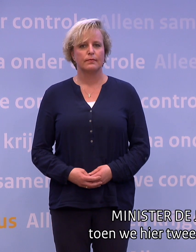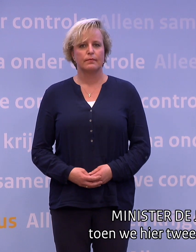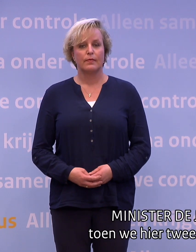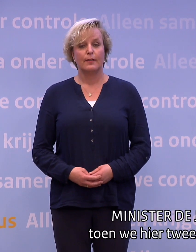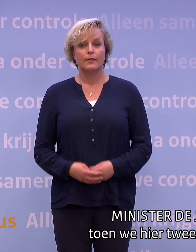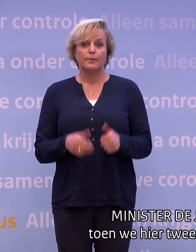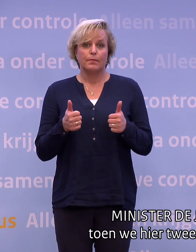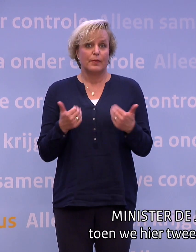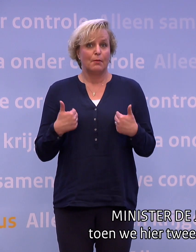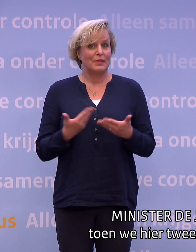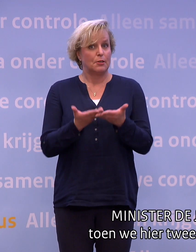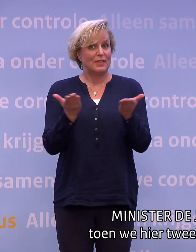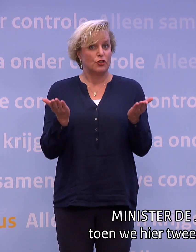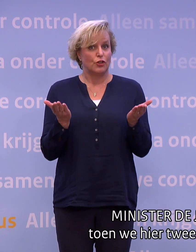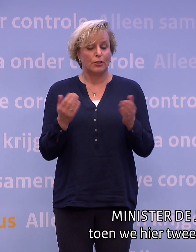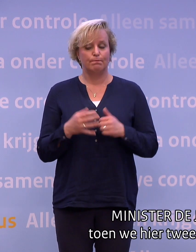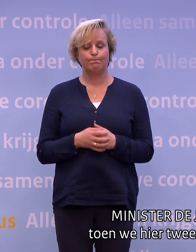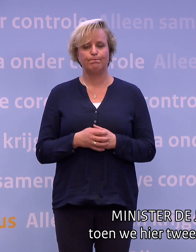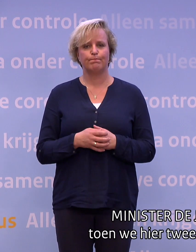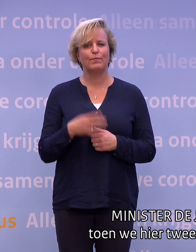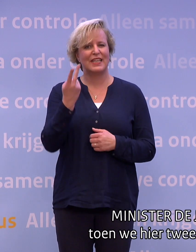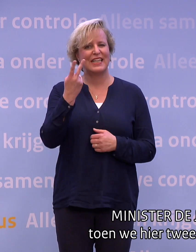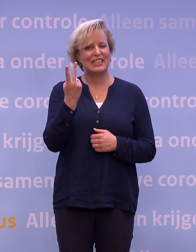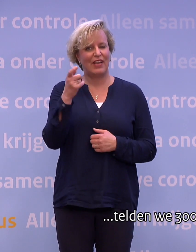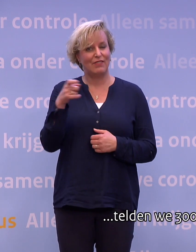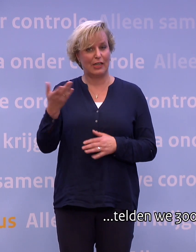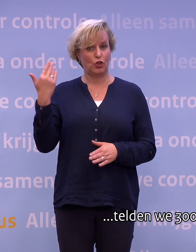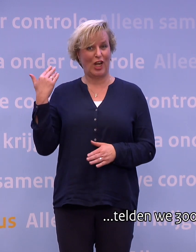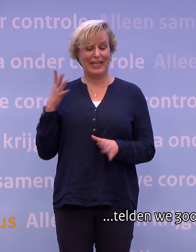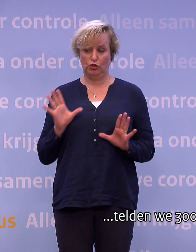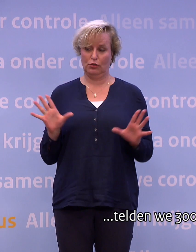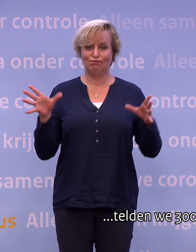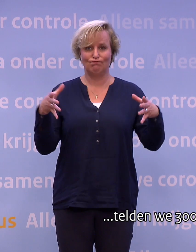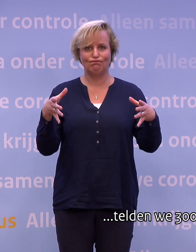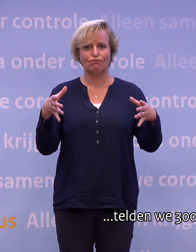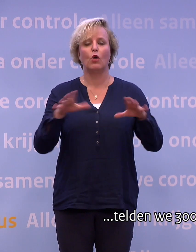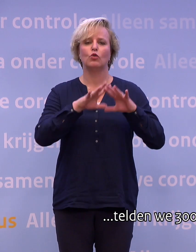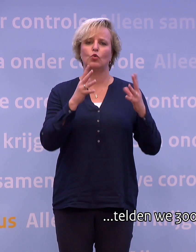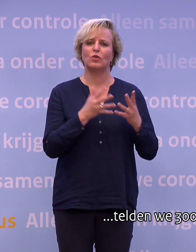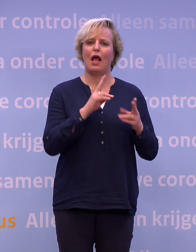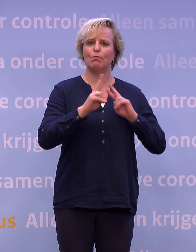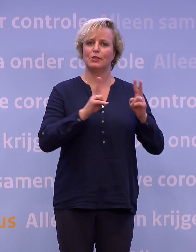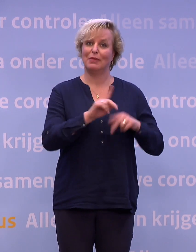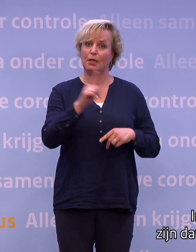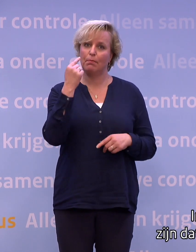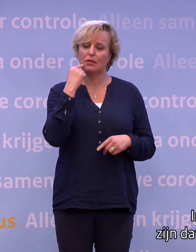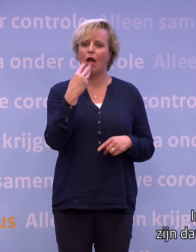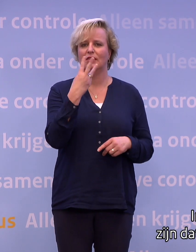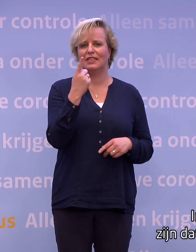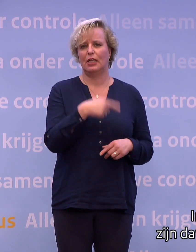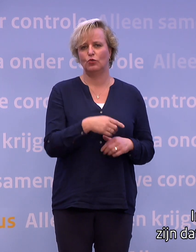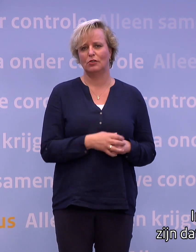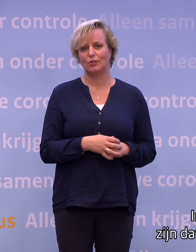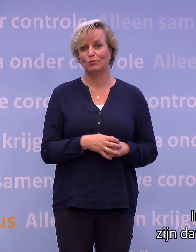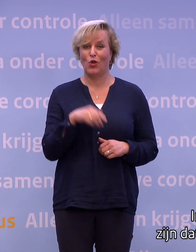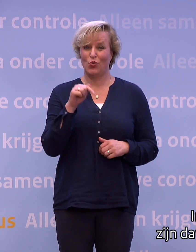Beste mensen, toen we hier twee weken geleden stonden, telden we 3000 nieuwe besmettingen per dag. Inmiddels zijn dat